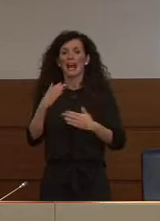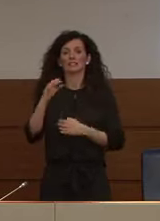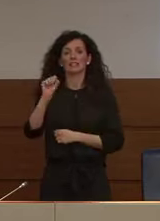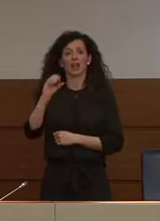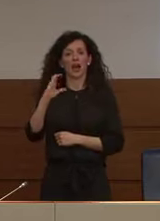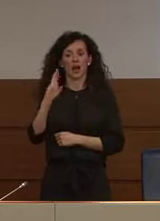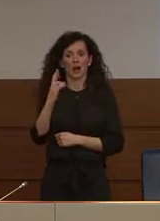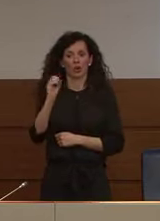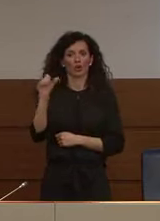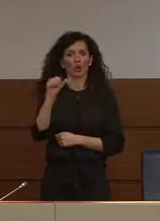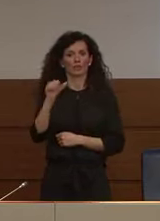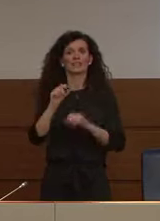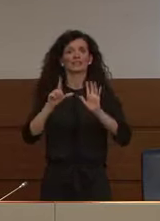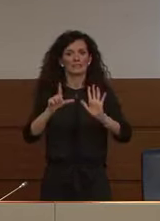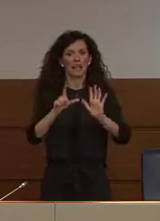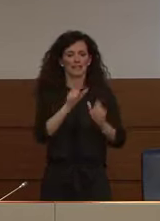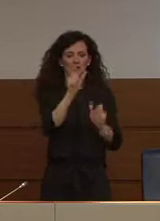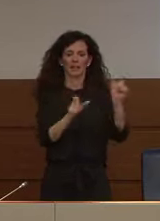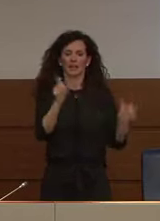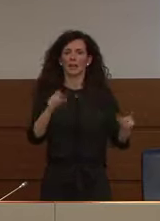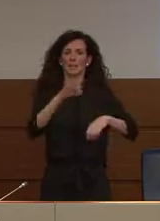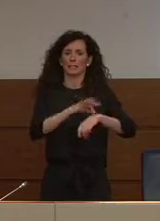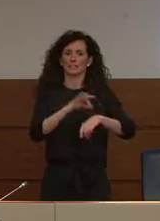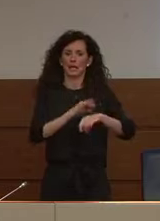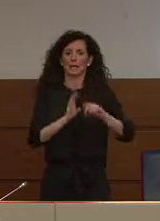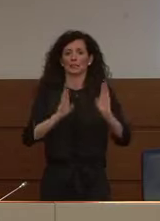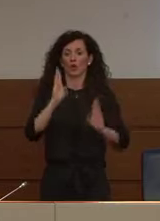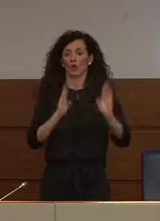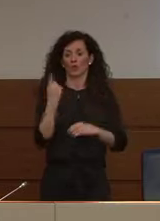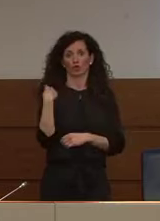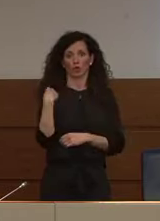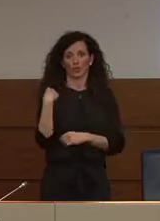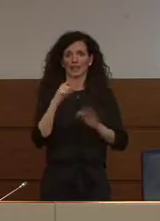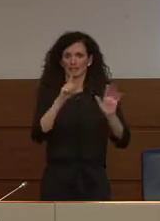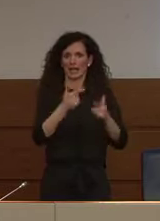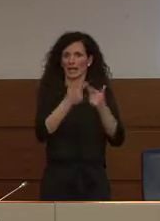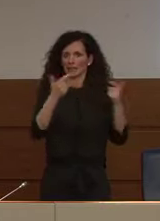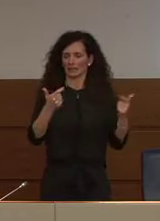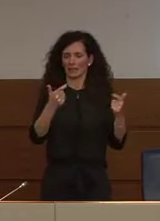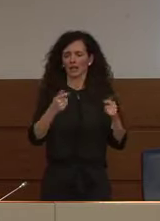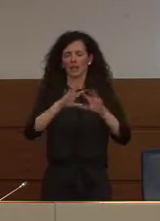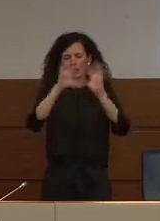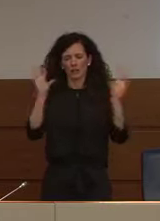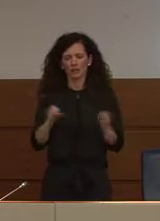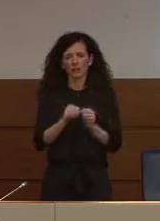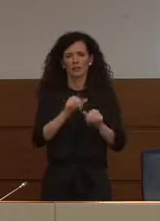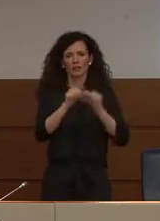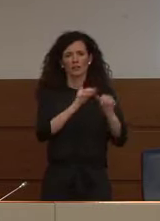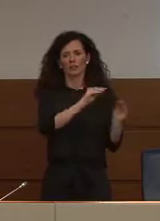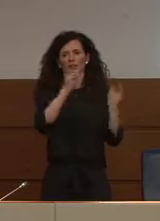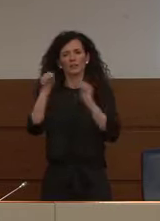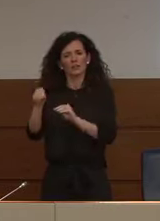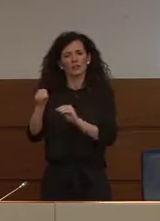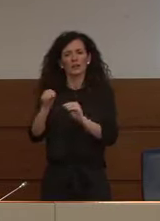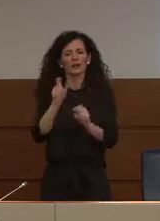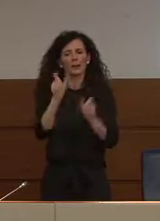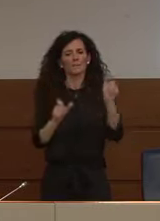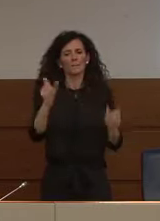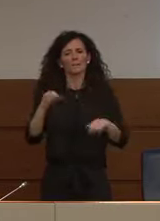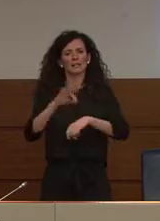sette pazienti in più rispetto a di ieri. Quindi il totale dei pazienti trasferiti con la CROSS sono